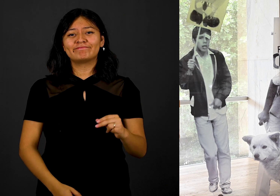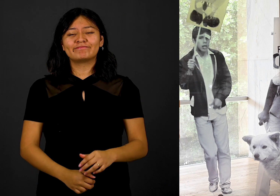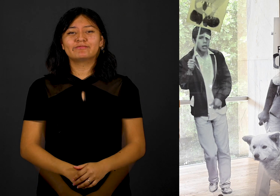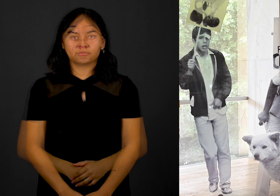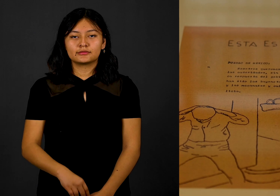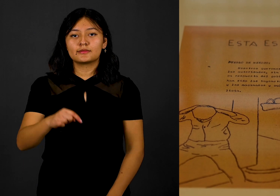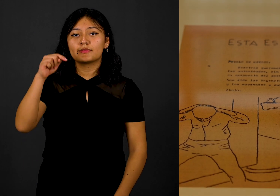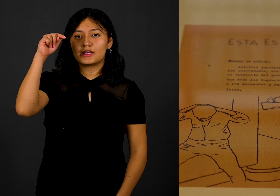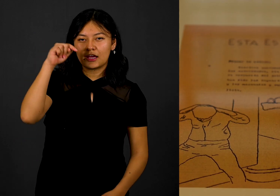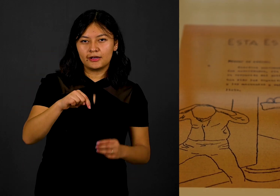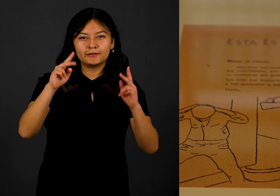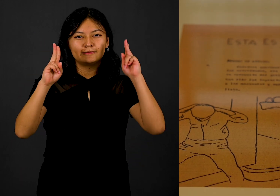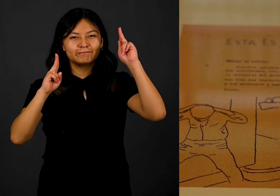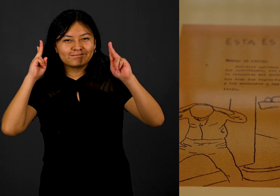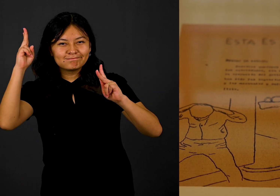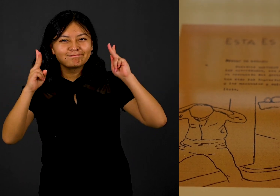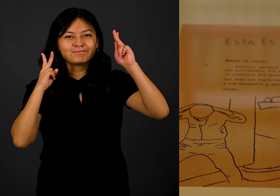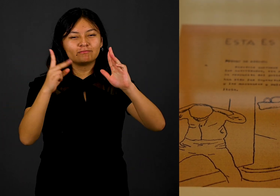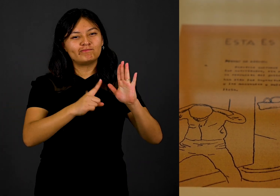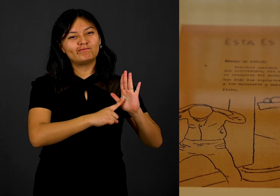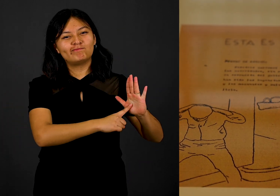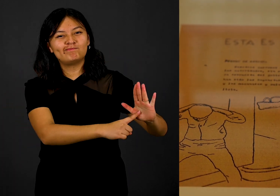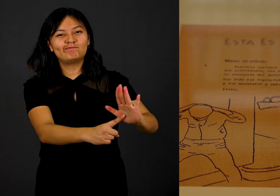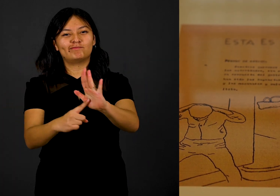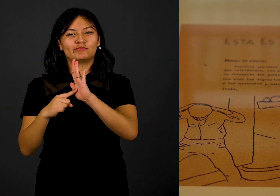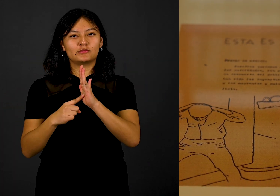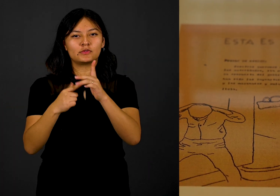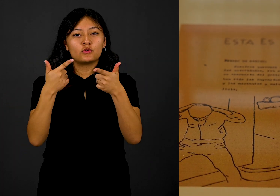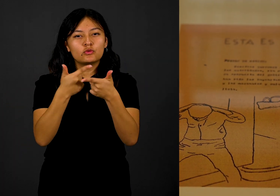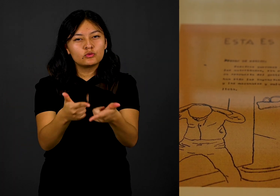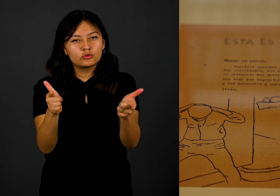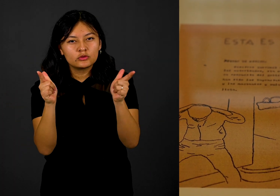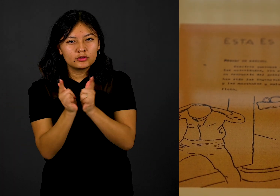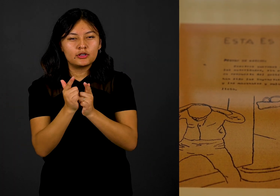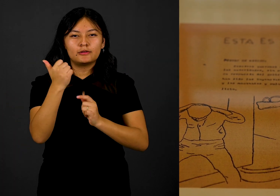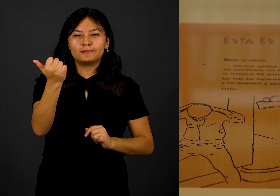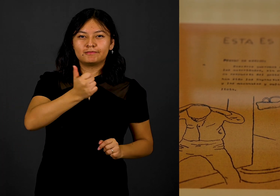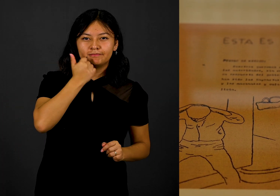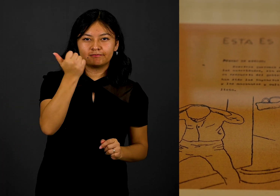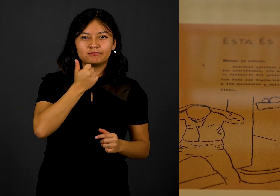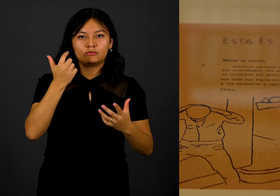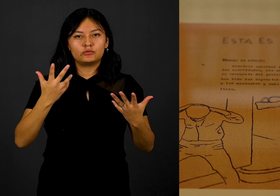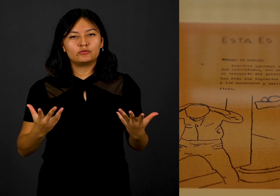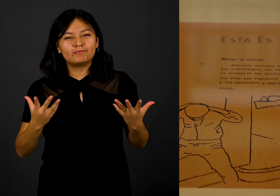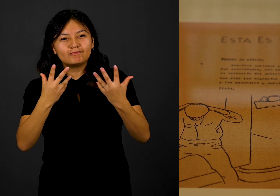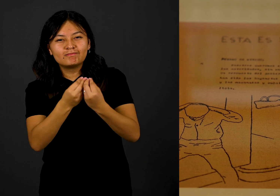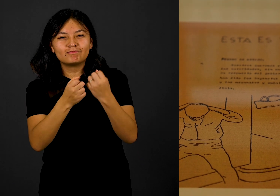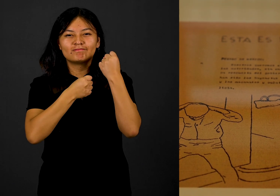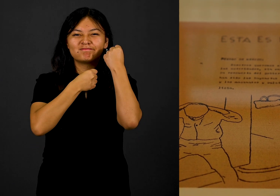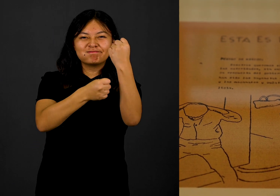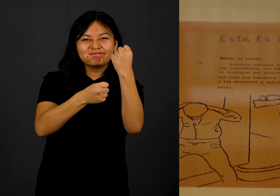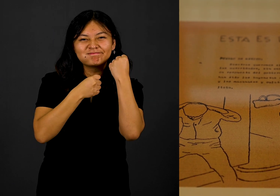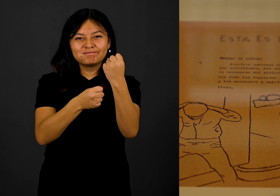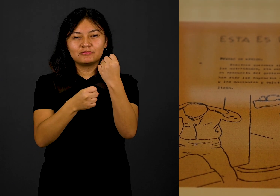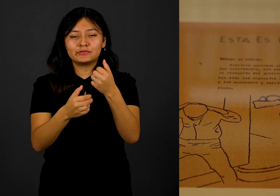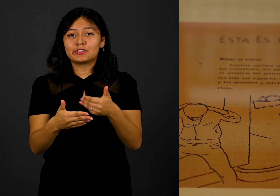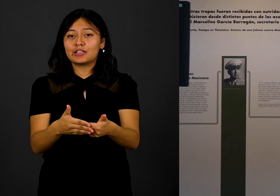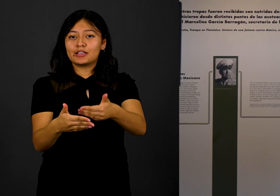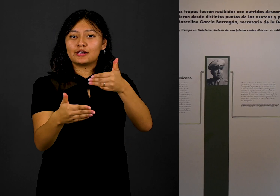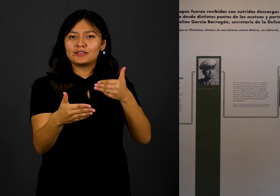Cuando se diseñó el museo, era importante explicar más allá del movimiento estudiantil del 68. En esta